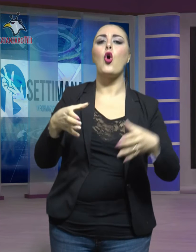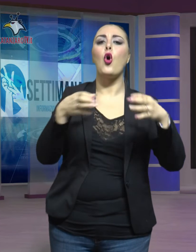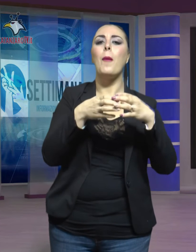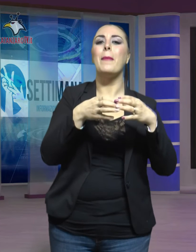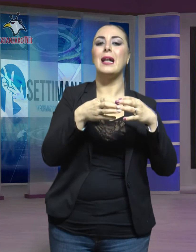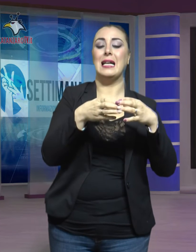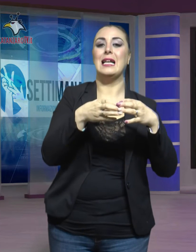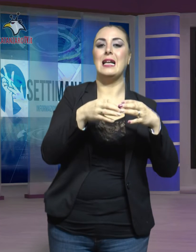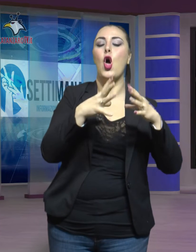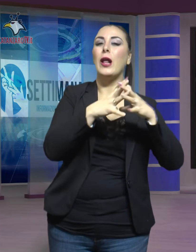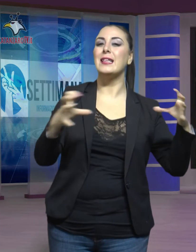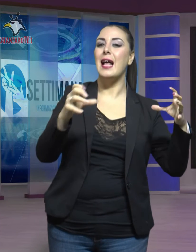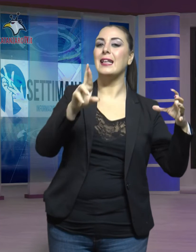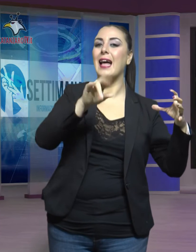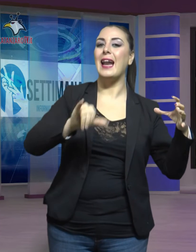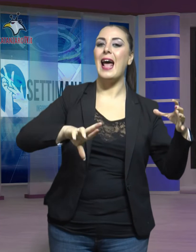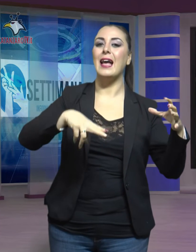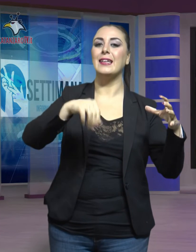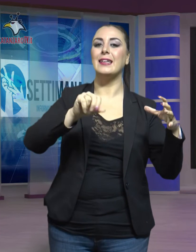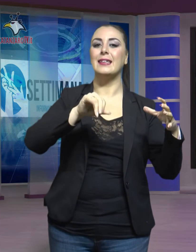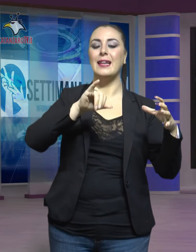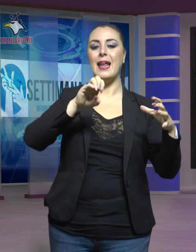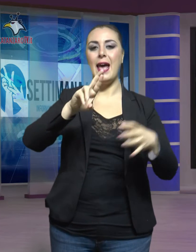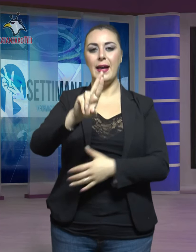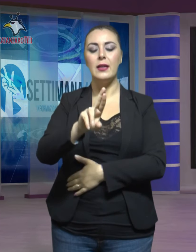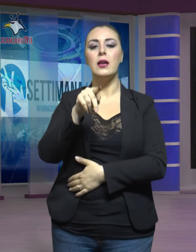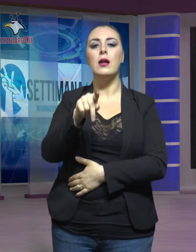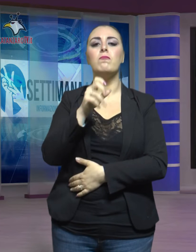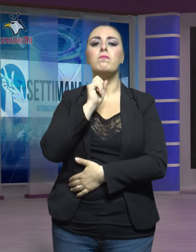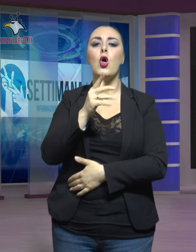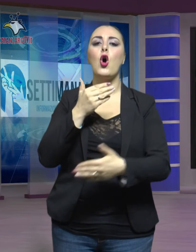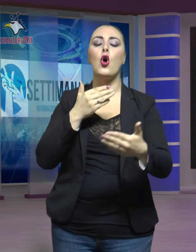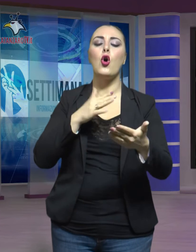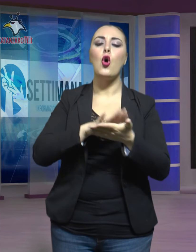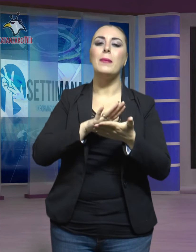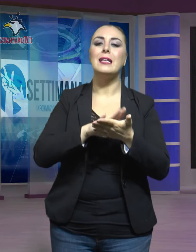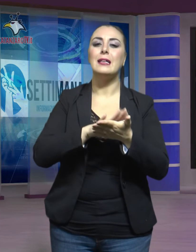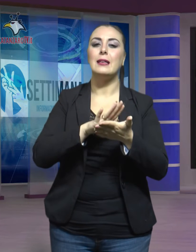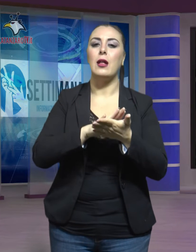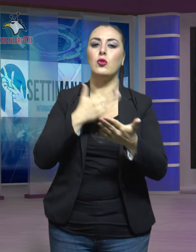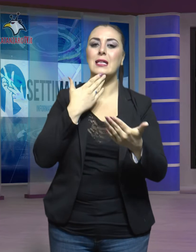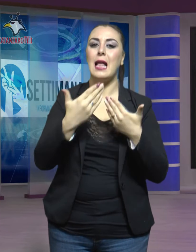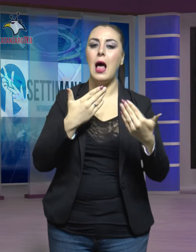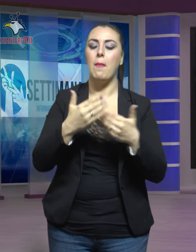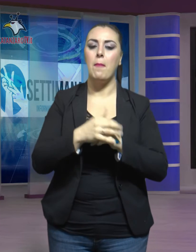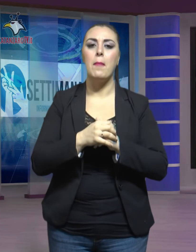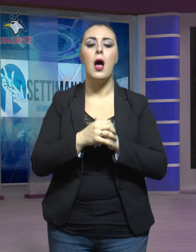comunicato stampa. Il collegamento che funzionerà ogni lunedì e venerdì si